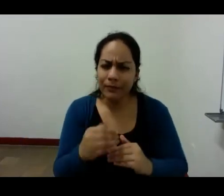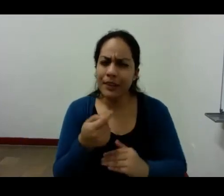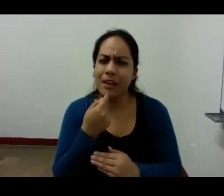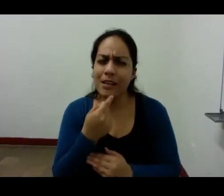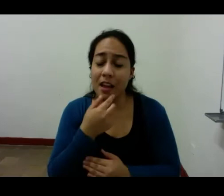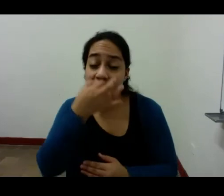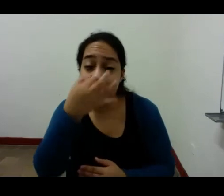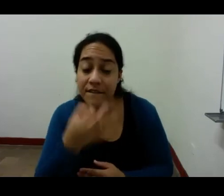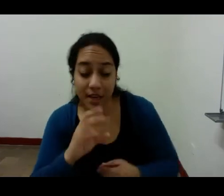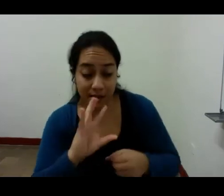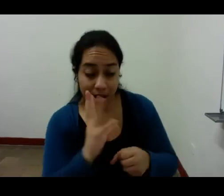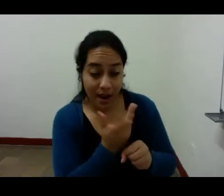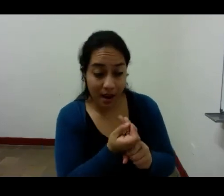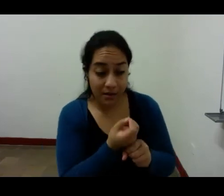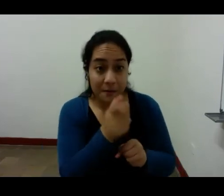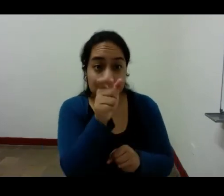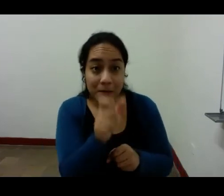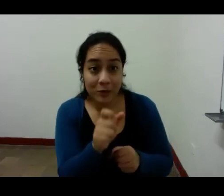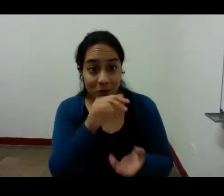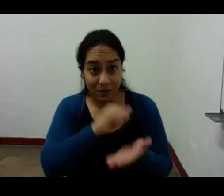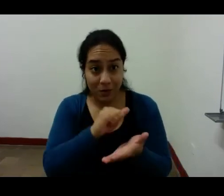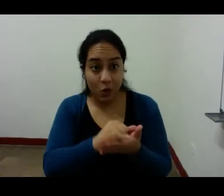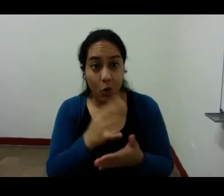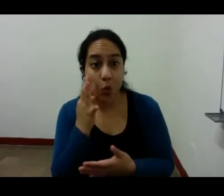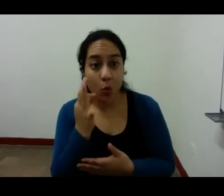entonces para bernardo suárez